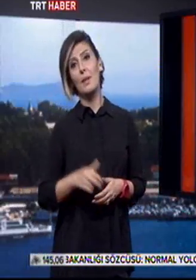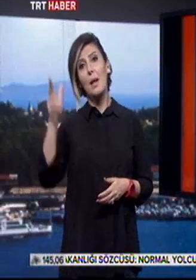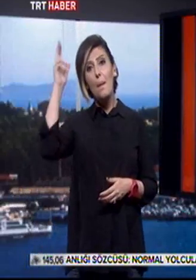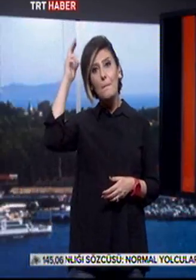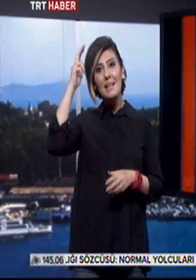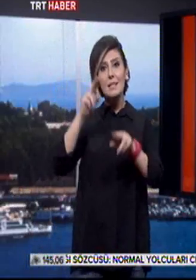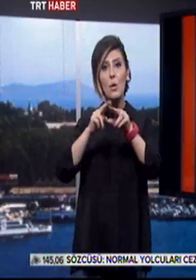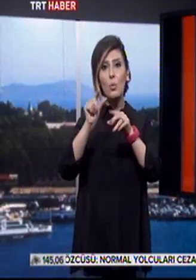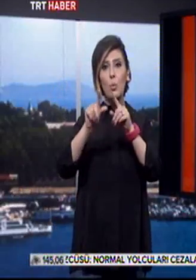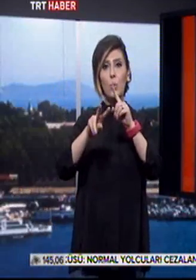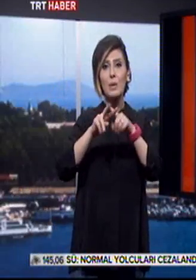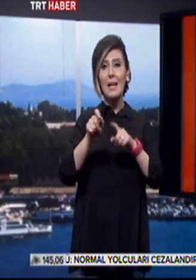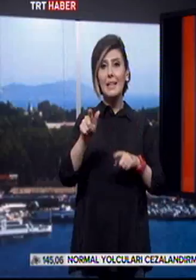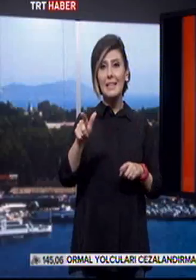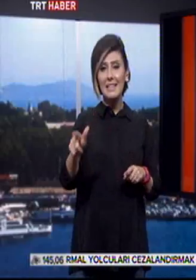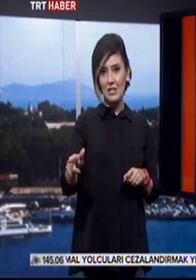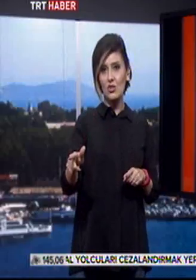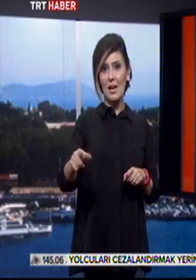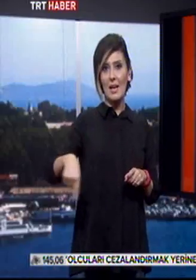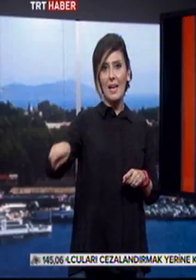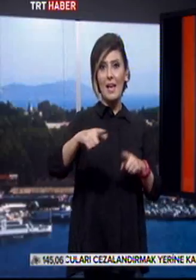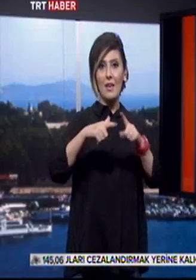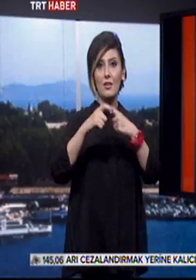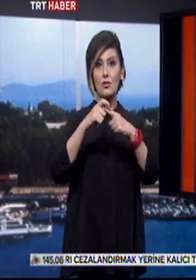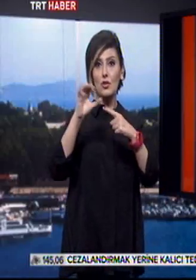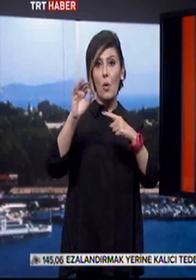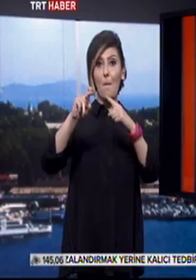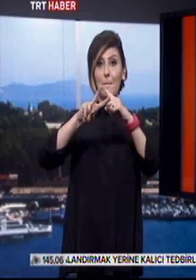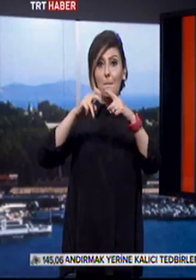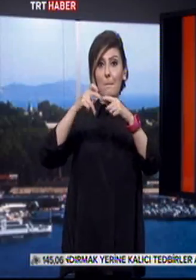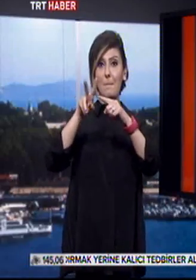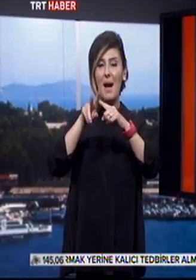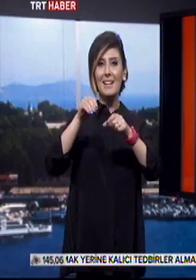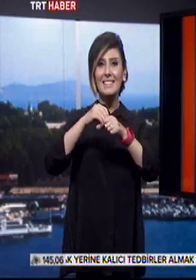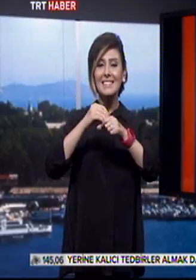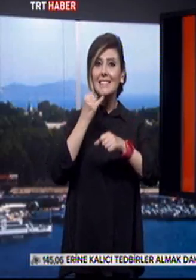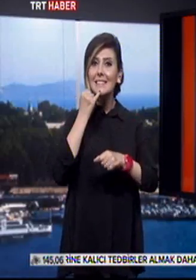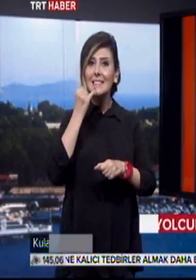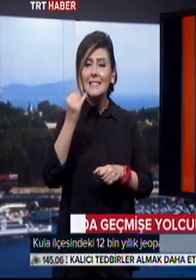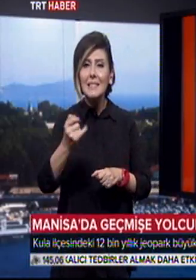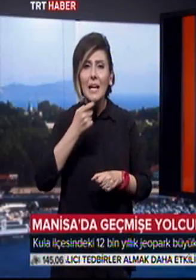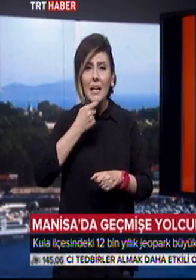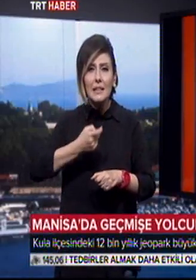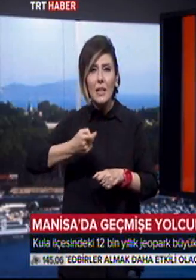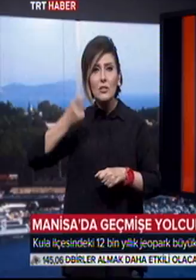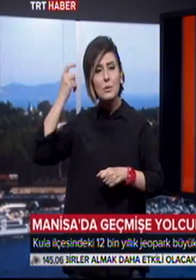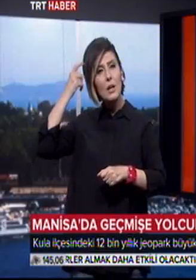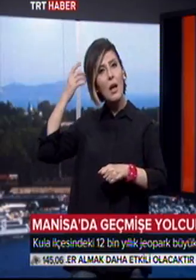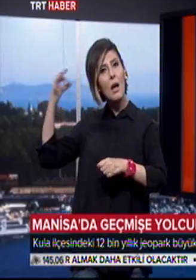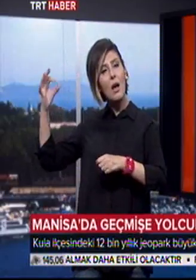Manisa'nın Kula ilçesindeki jeoparkı ziyaret edenler, kraterler arasında geçmişe yolculuğa çıkıyorlar.